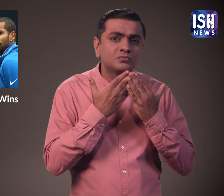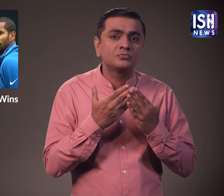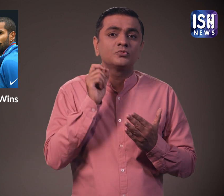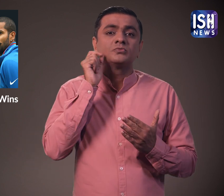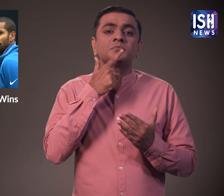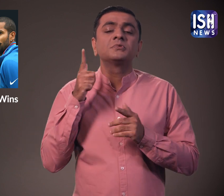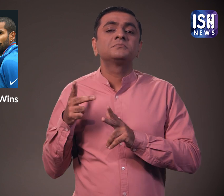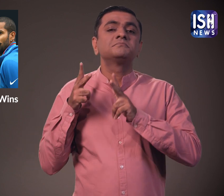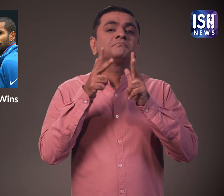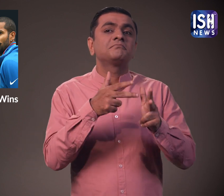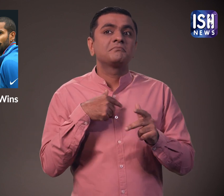हूं।